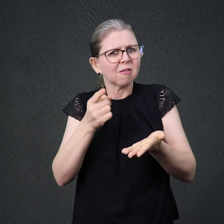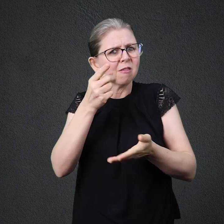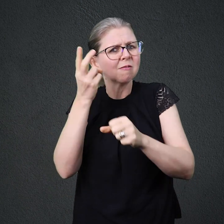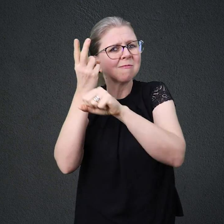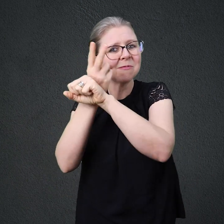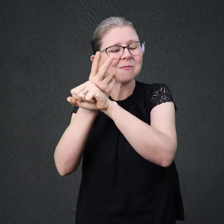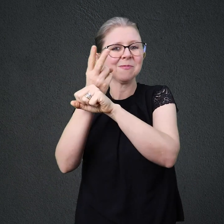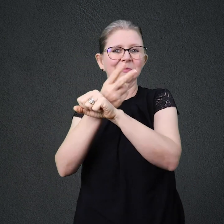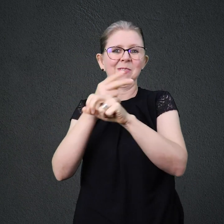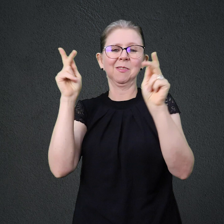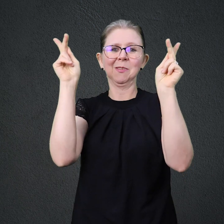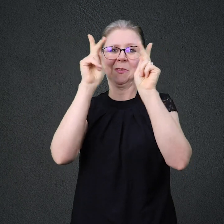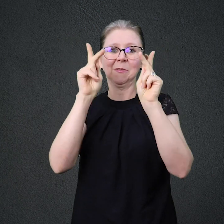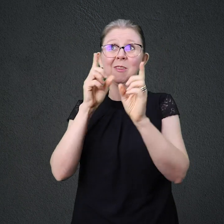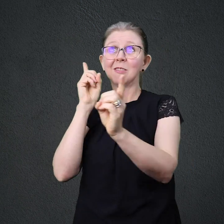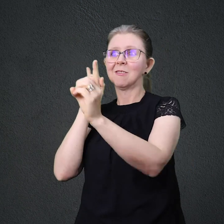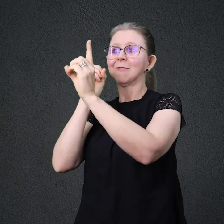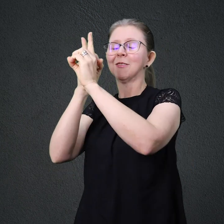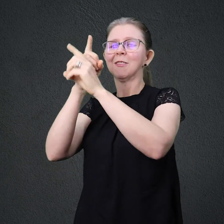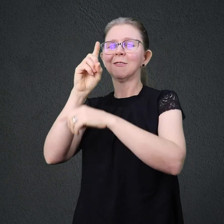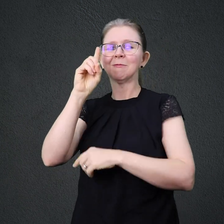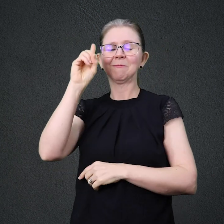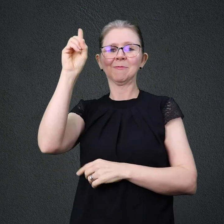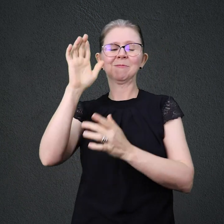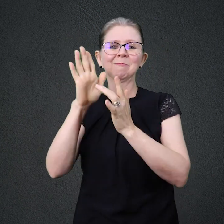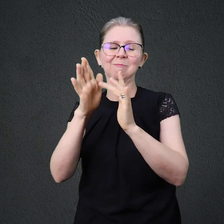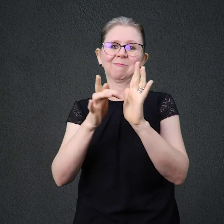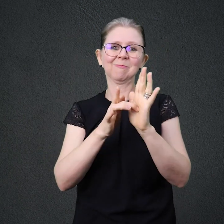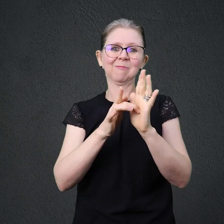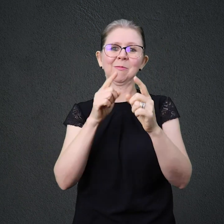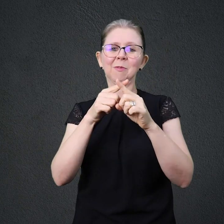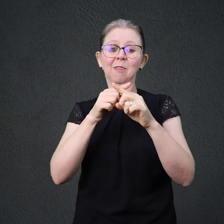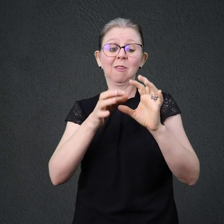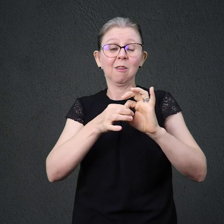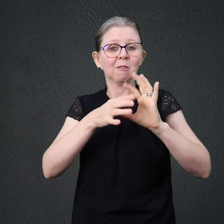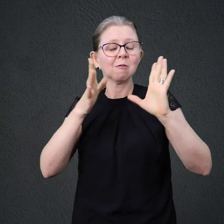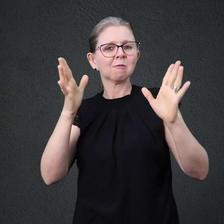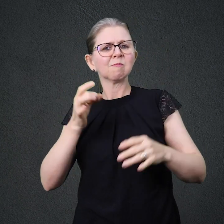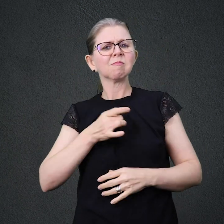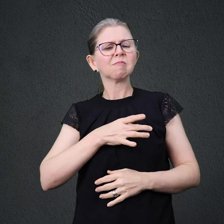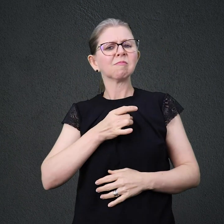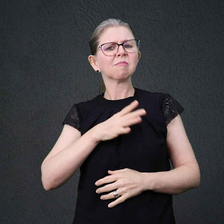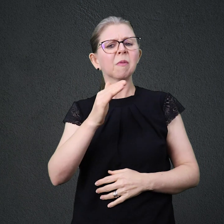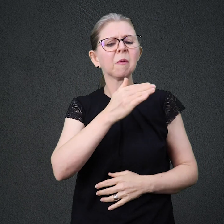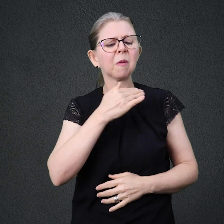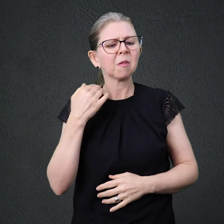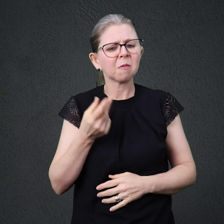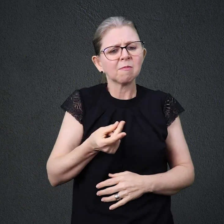em Jesus, que nos reconcilia com Deus e assim nos liberta do medo e da morte eterna Com ela, vem também